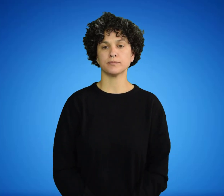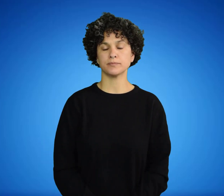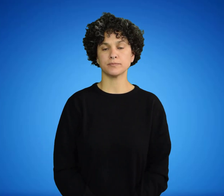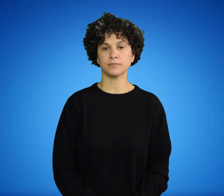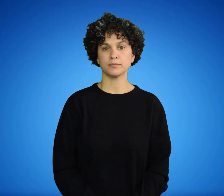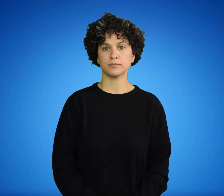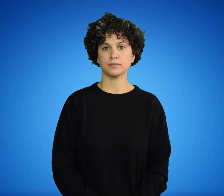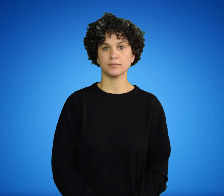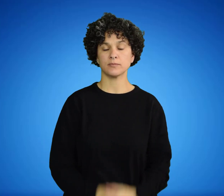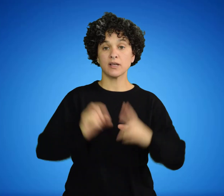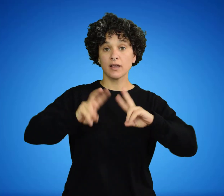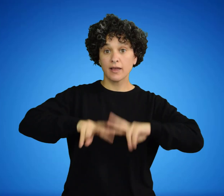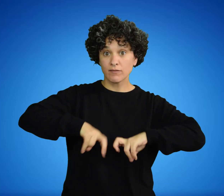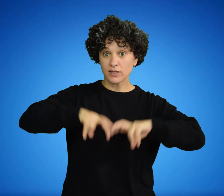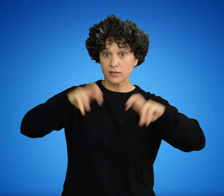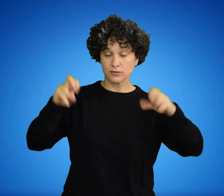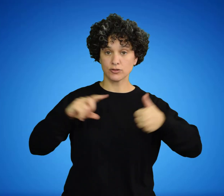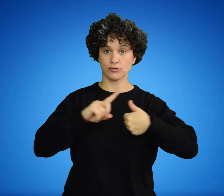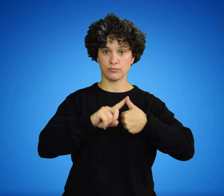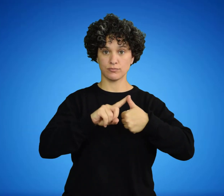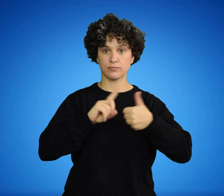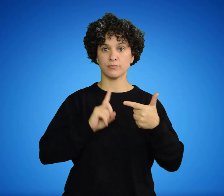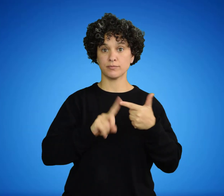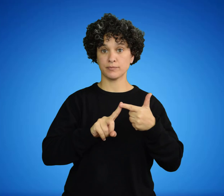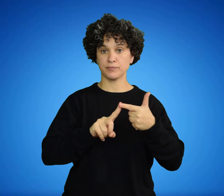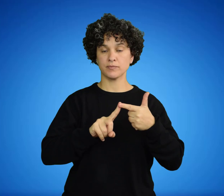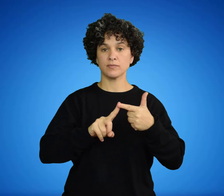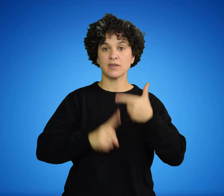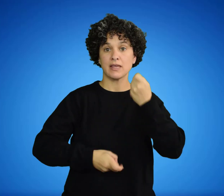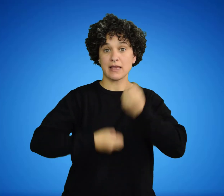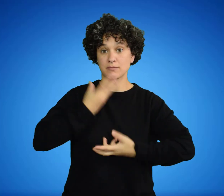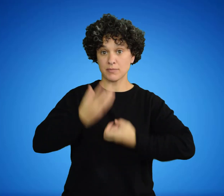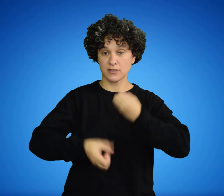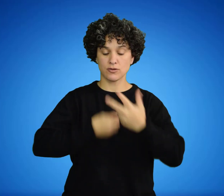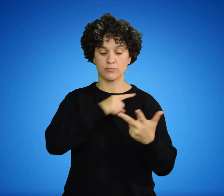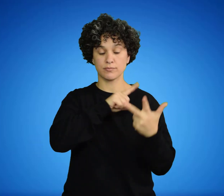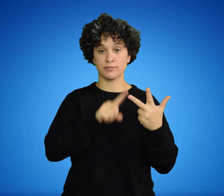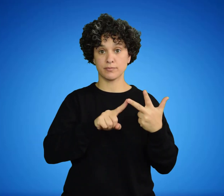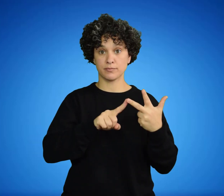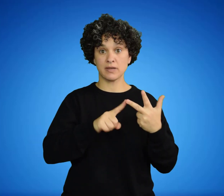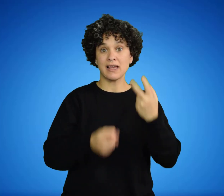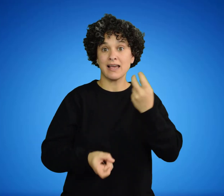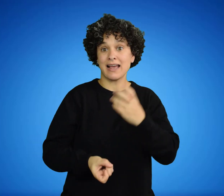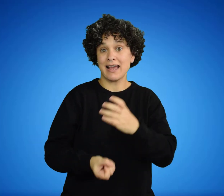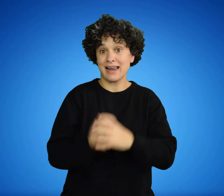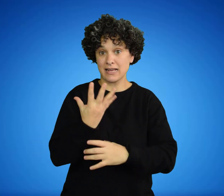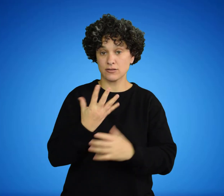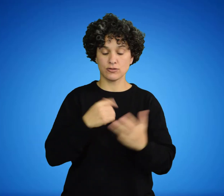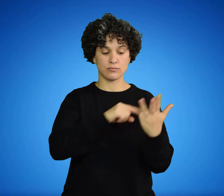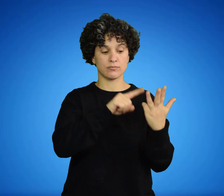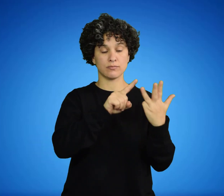siguientes. Investigación Expresión Creación